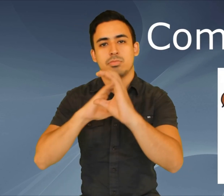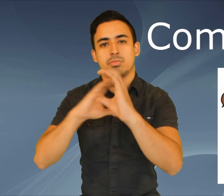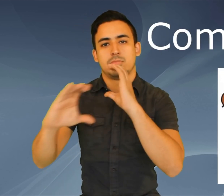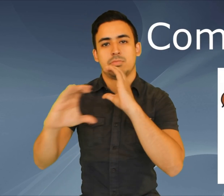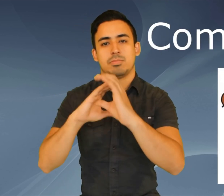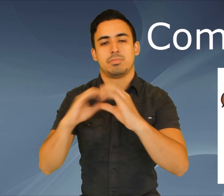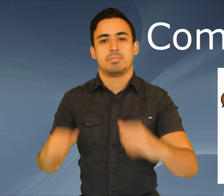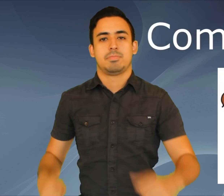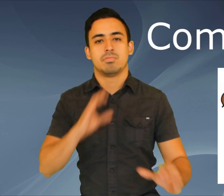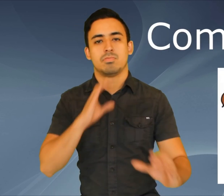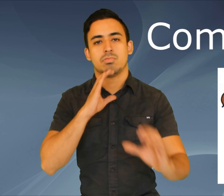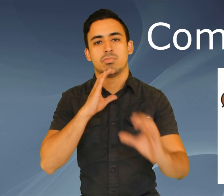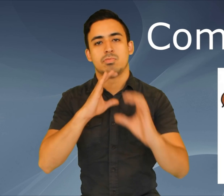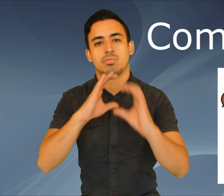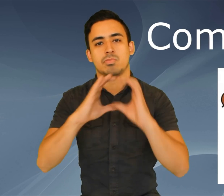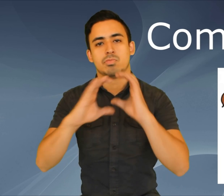Comunicar, comunicar